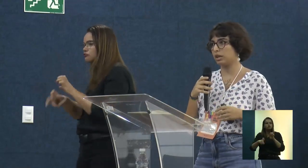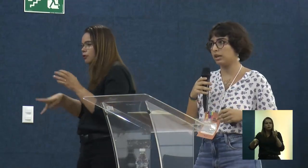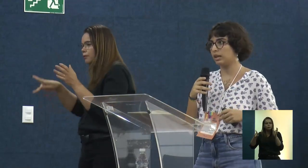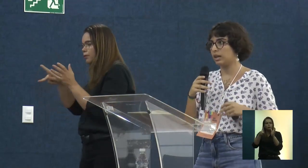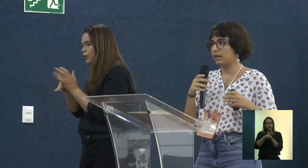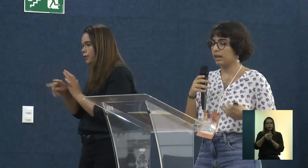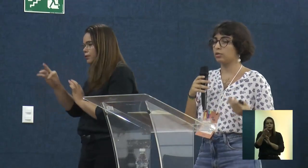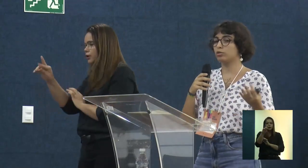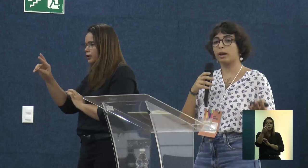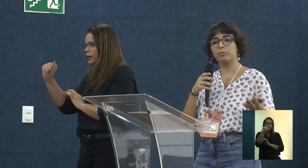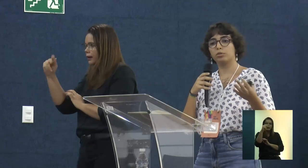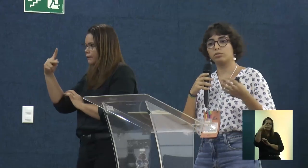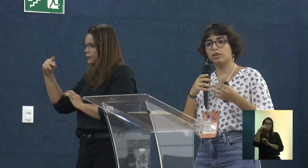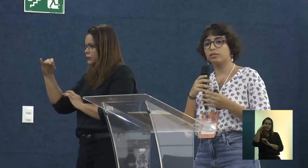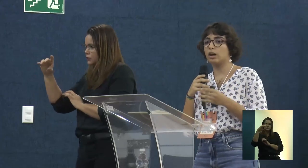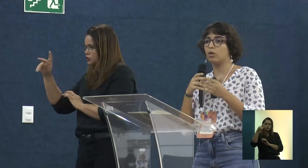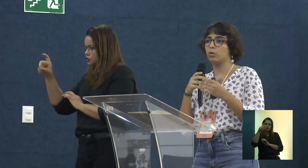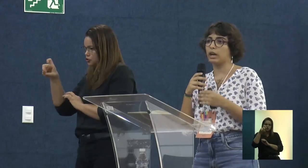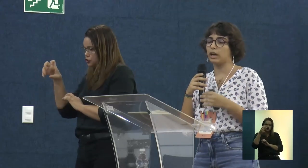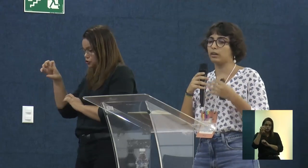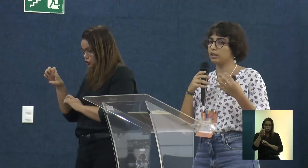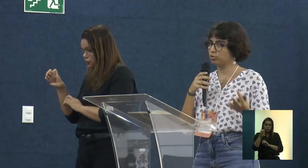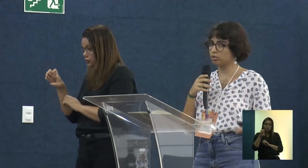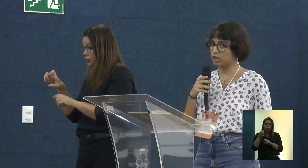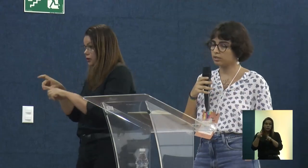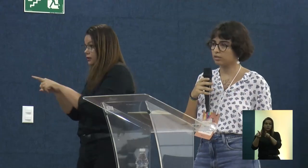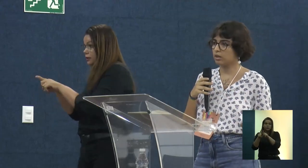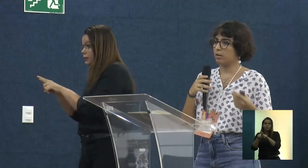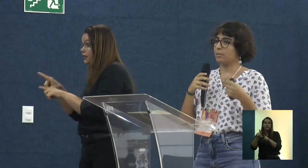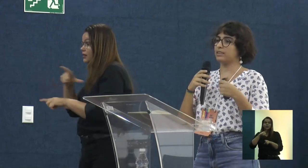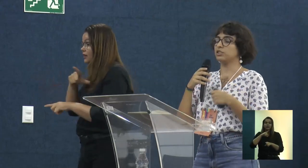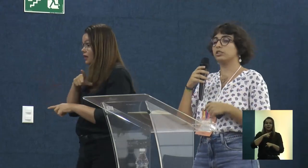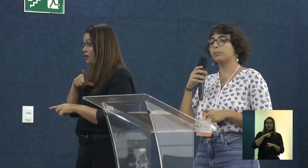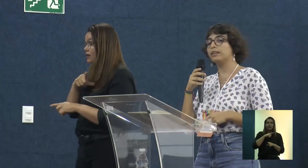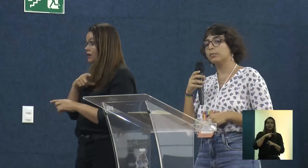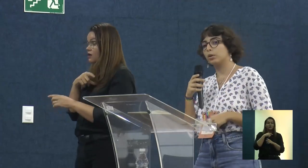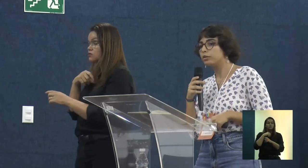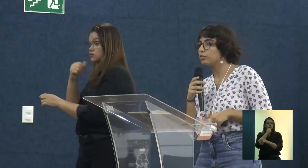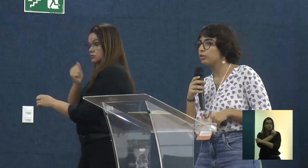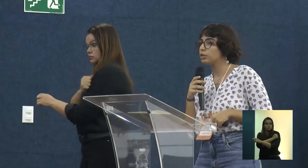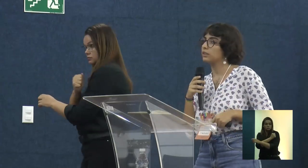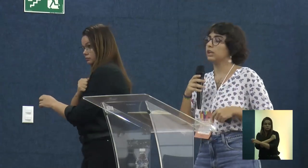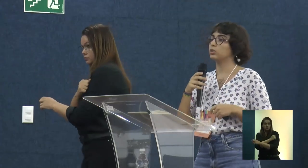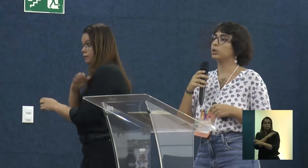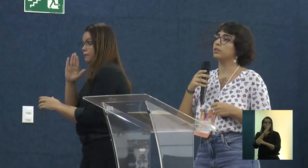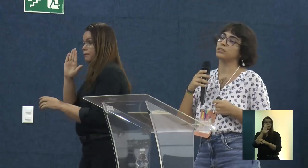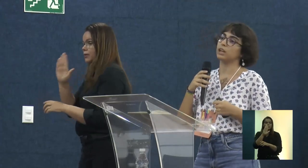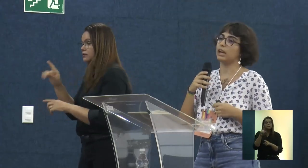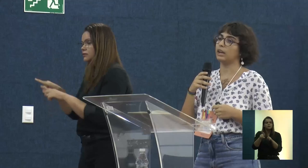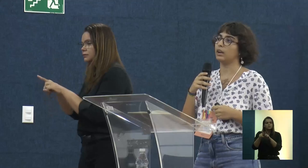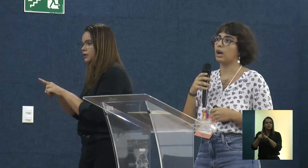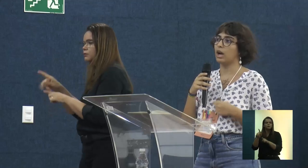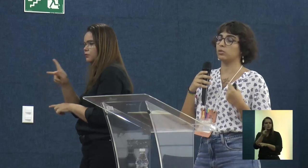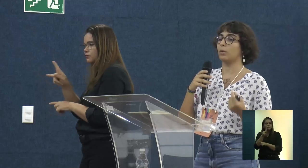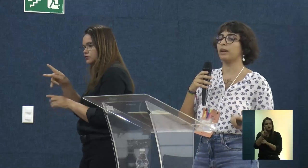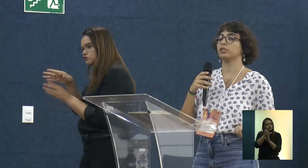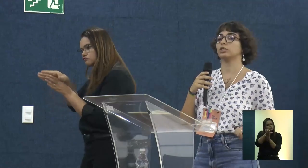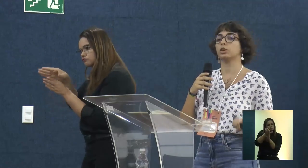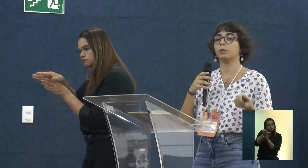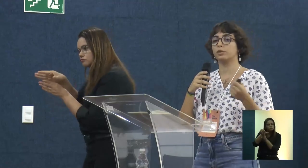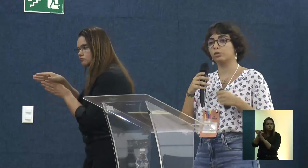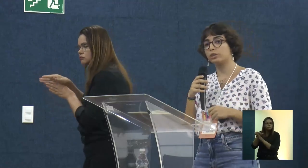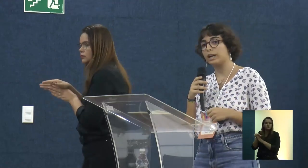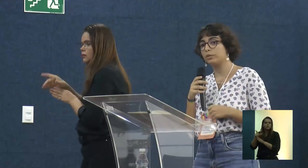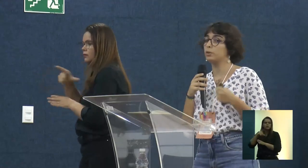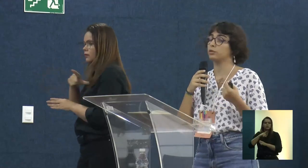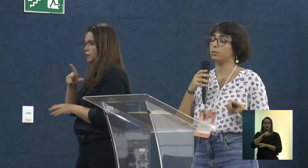Trapiche tem os membros, que são estudantes, mas a gente também tem professores orientadores. Atualmente,